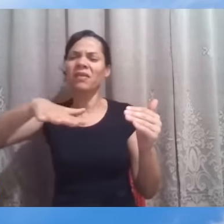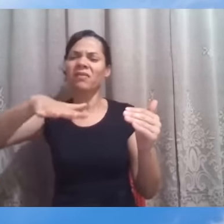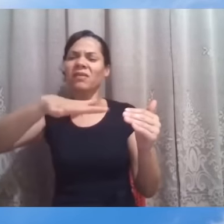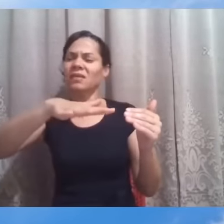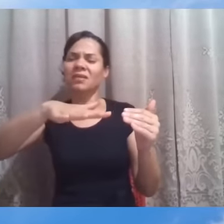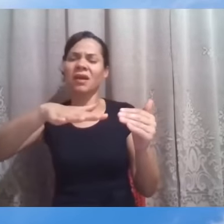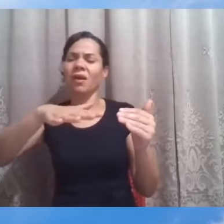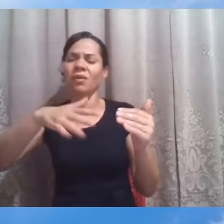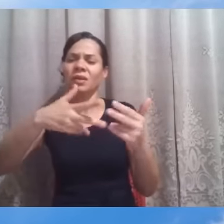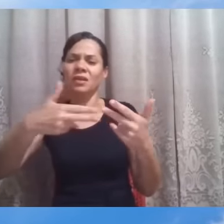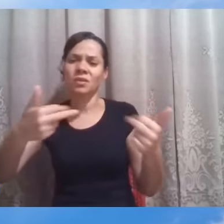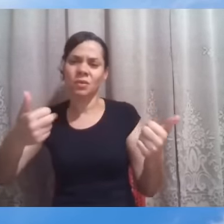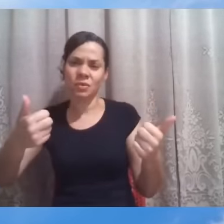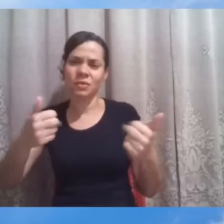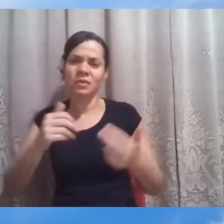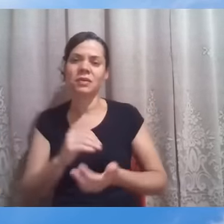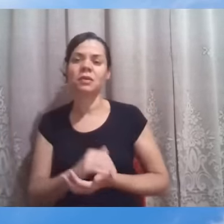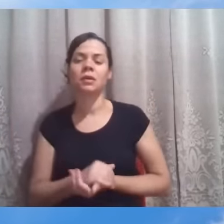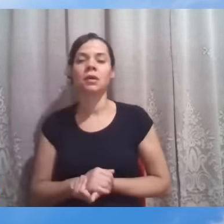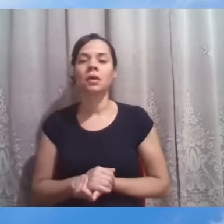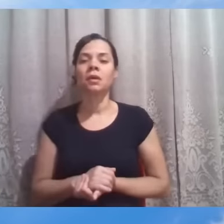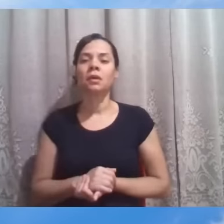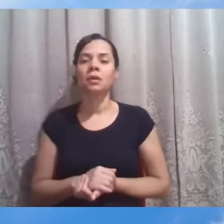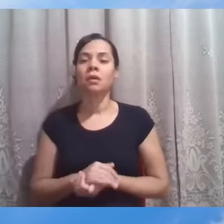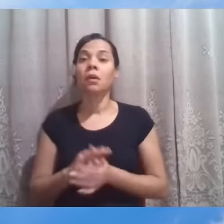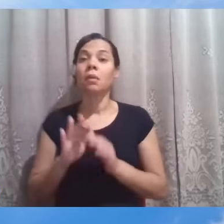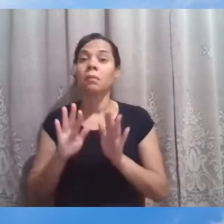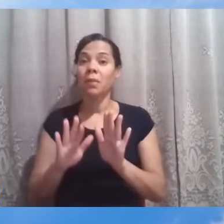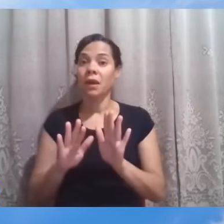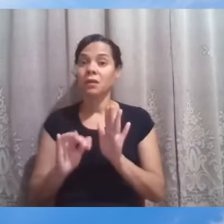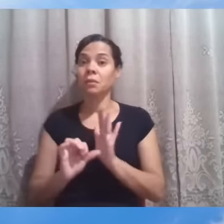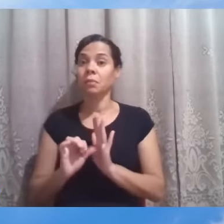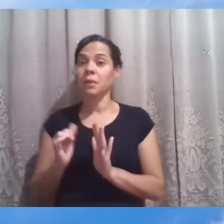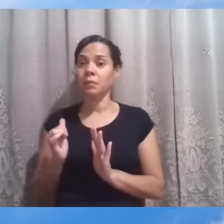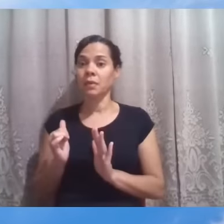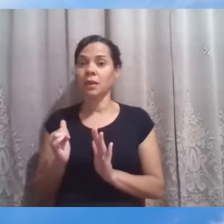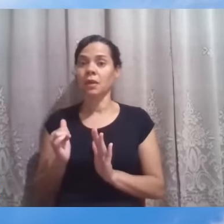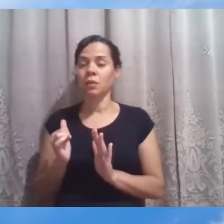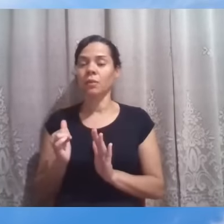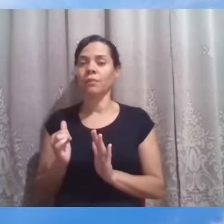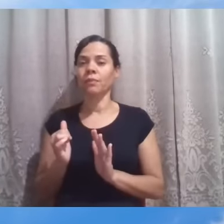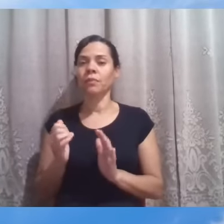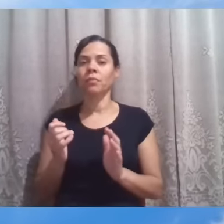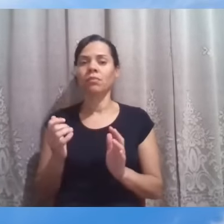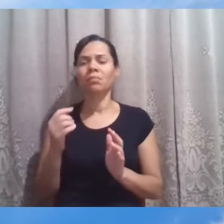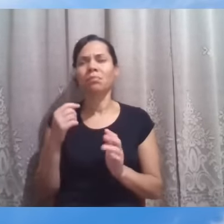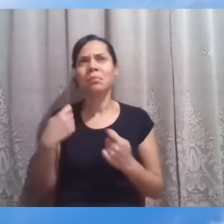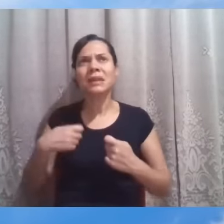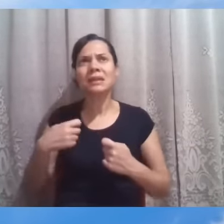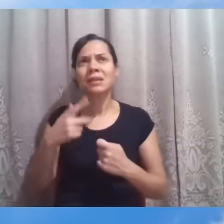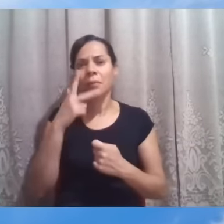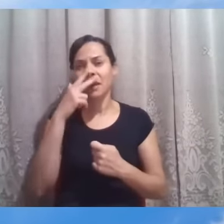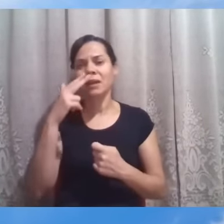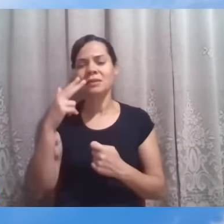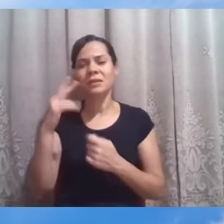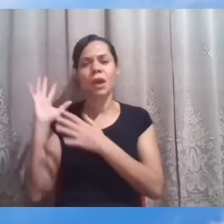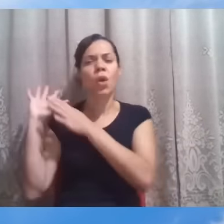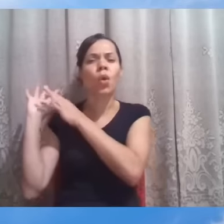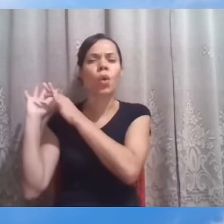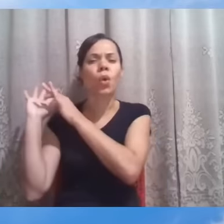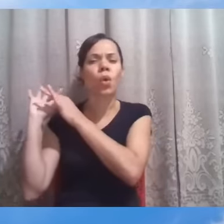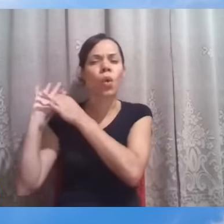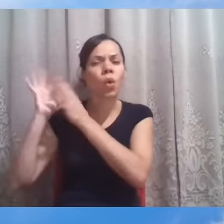acontecimentos. Mas antes da gente entrar no sentido espiritual profundo, convém fazermos uma breve contextualização.